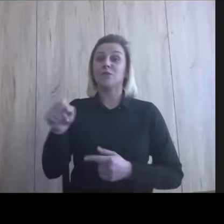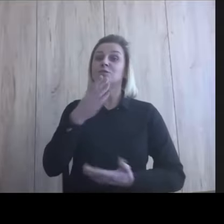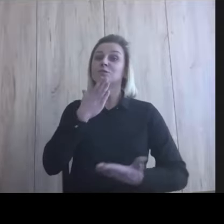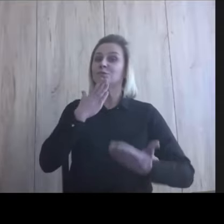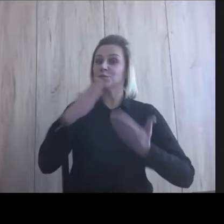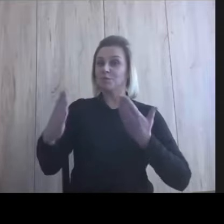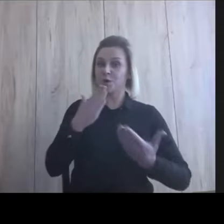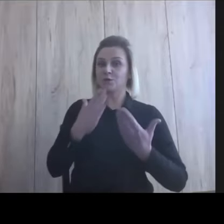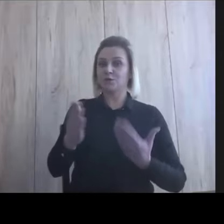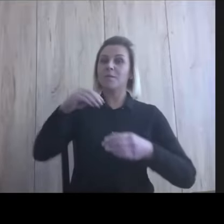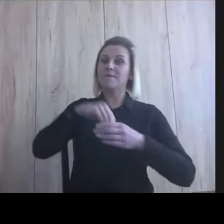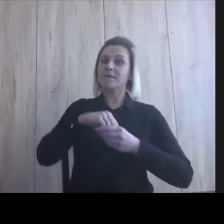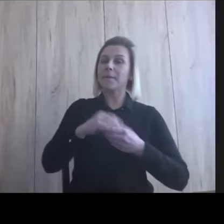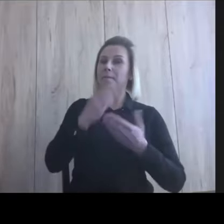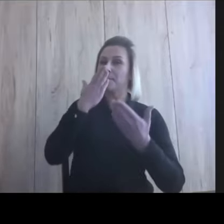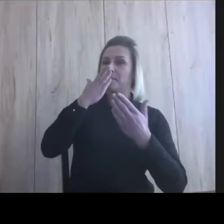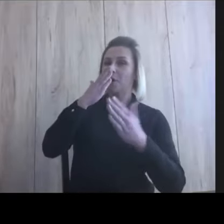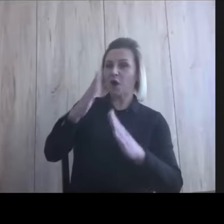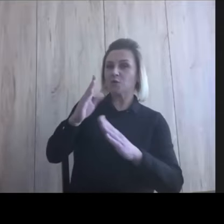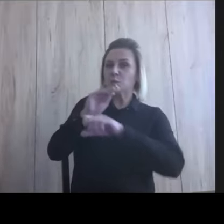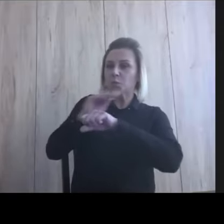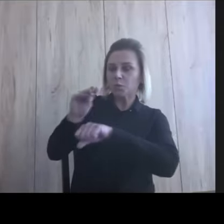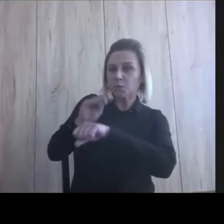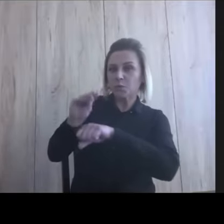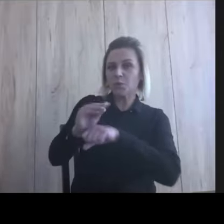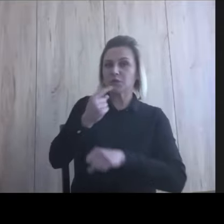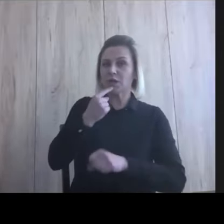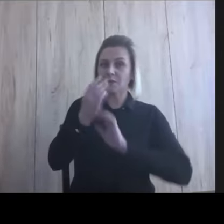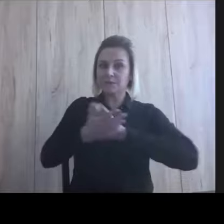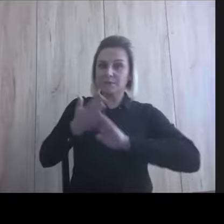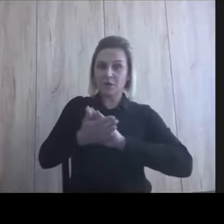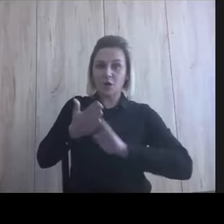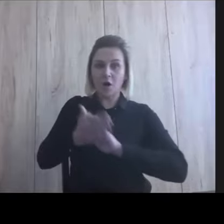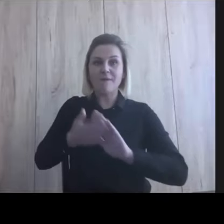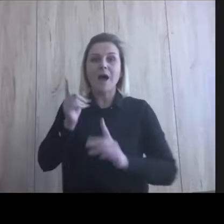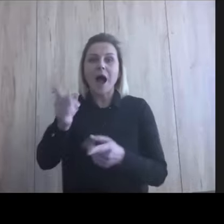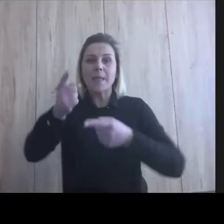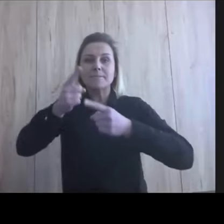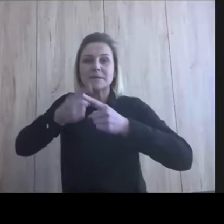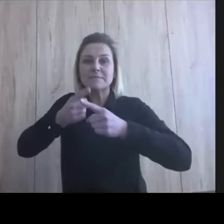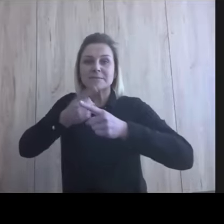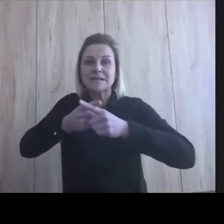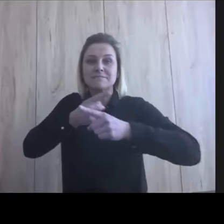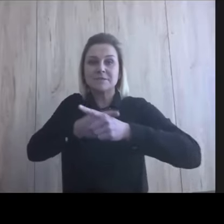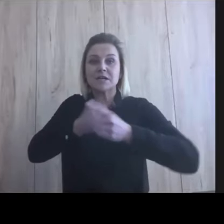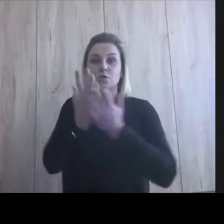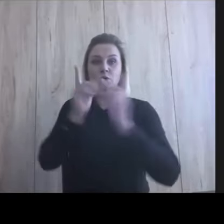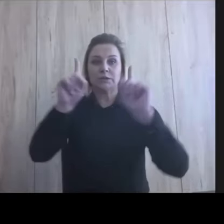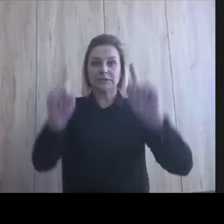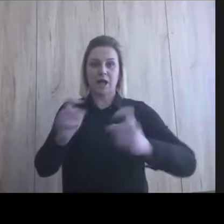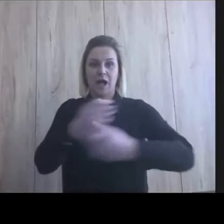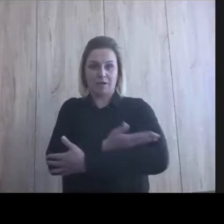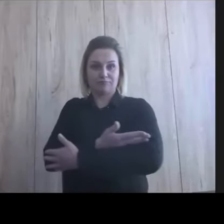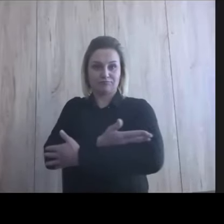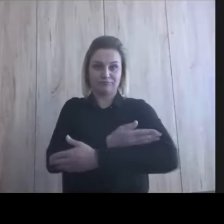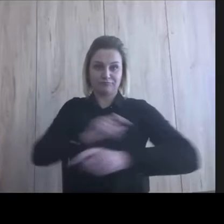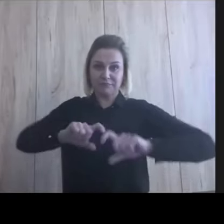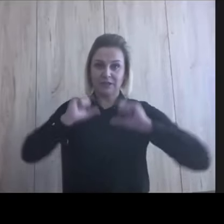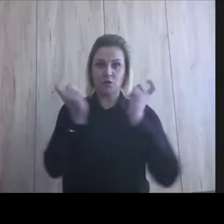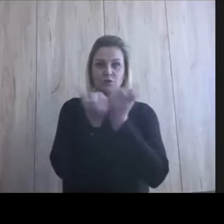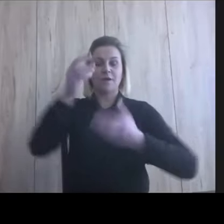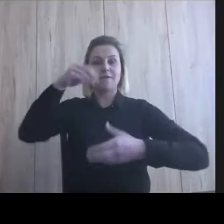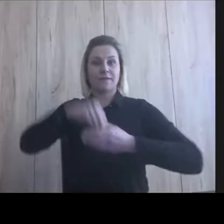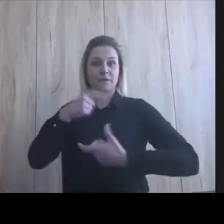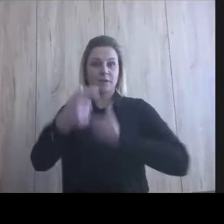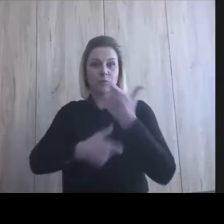wprowadzania nauki języka migowego takimi małymi krokami właśnie do żłobka, taka kompleksowa, gdzie przygotowujemy